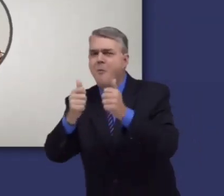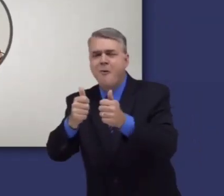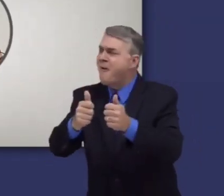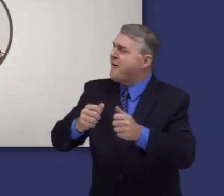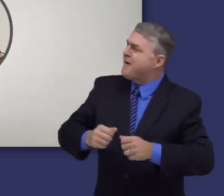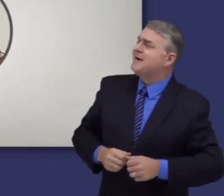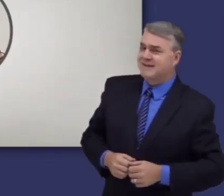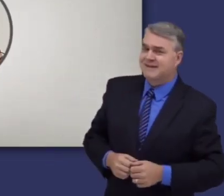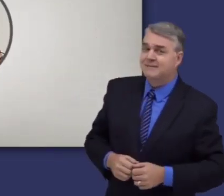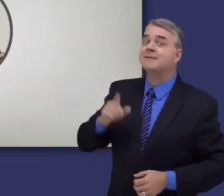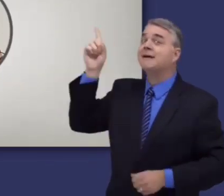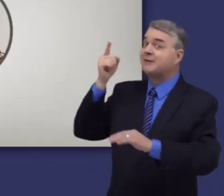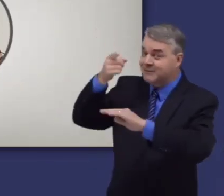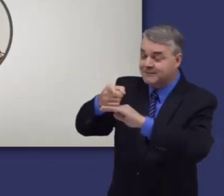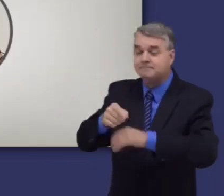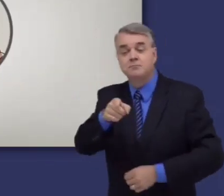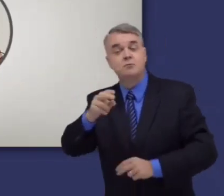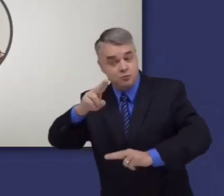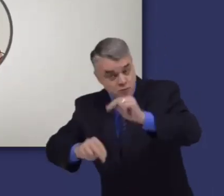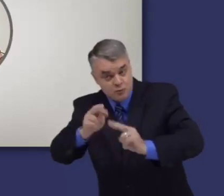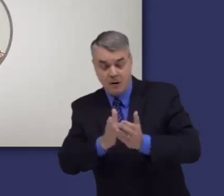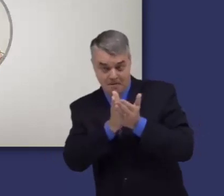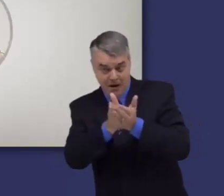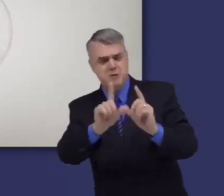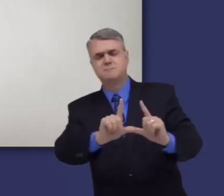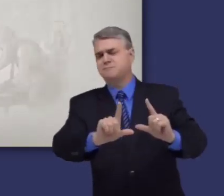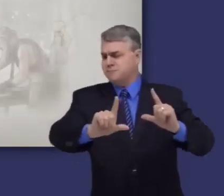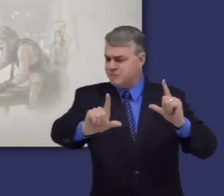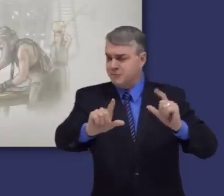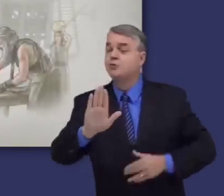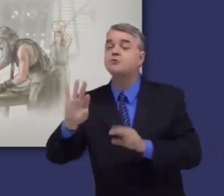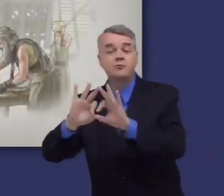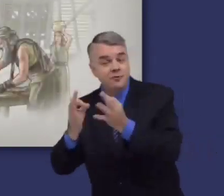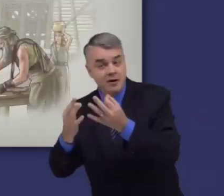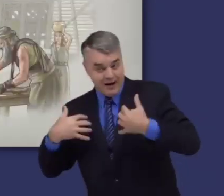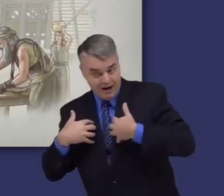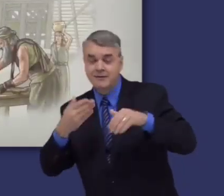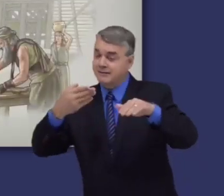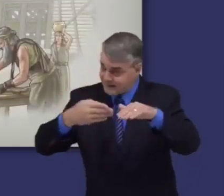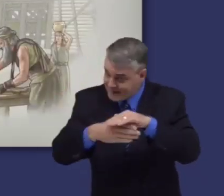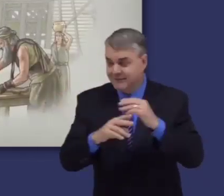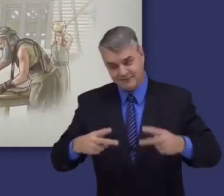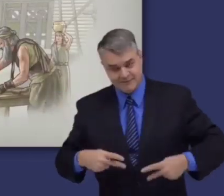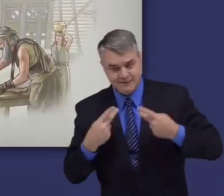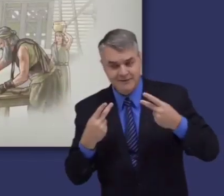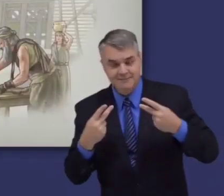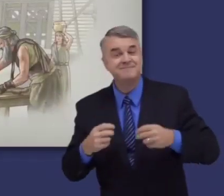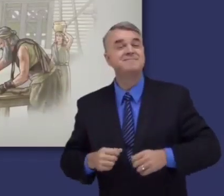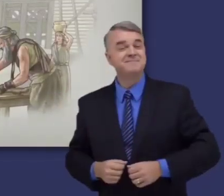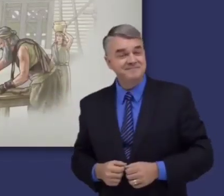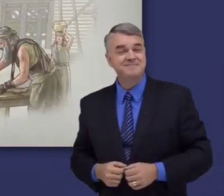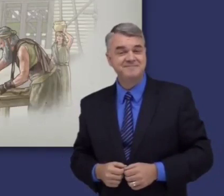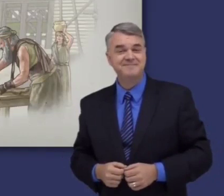Sin embargo, Noé es un buen siervo de Dios y Jehová le pide que construya un arca para salvar a su familia